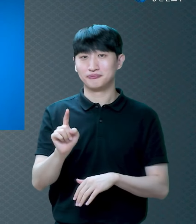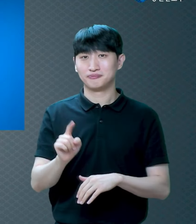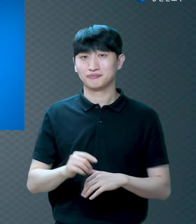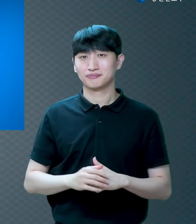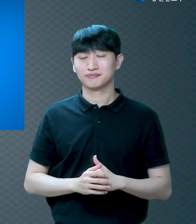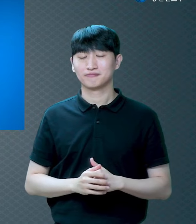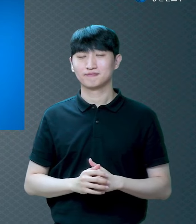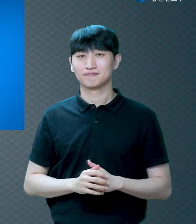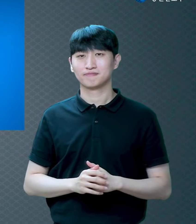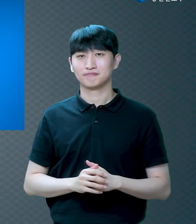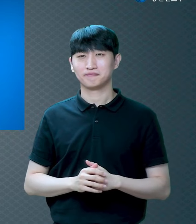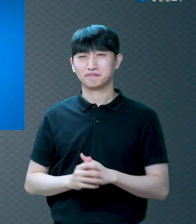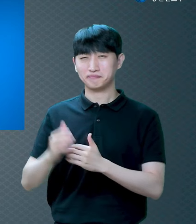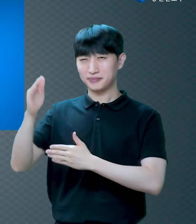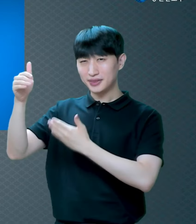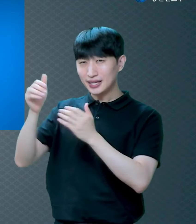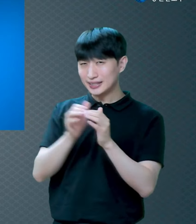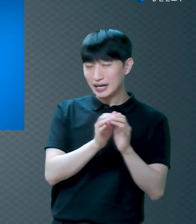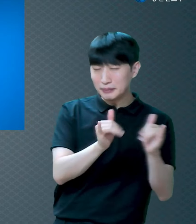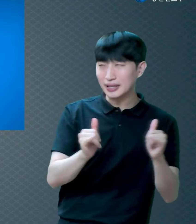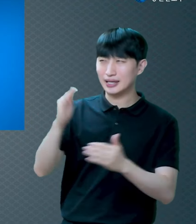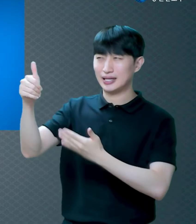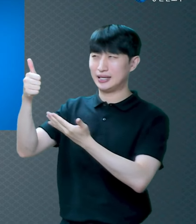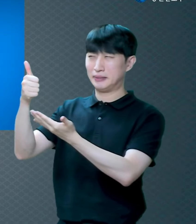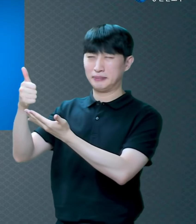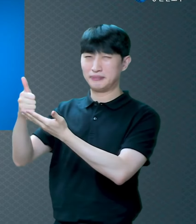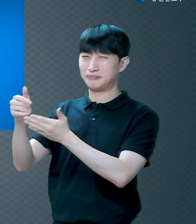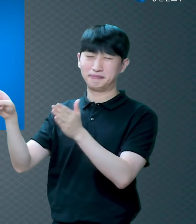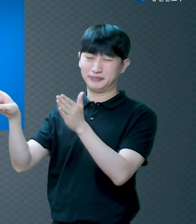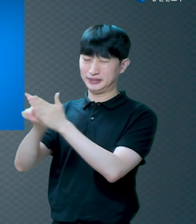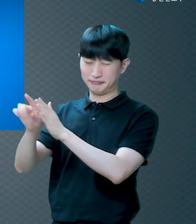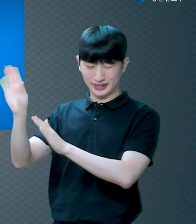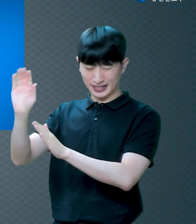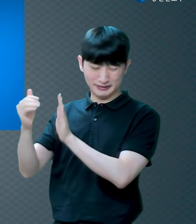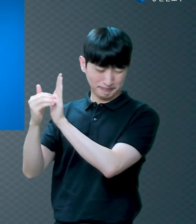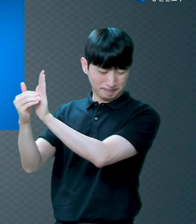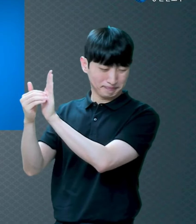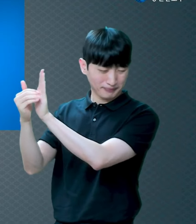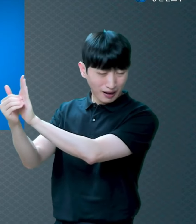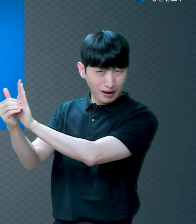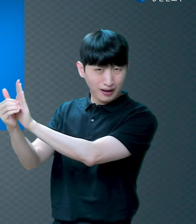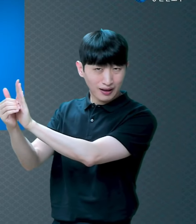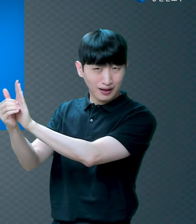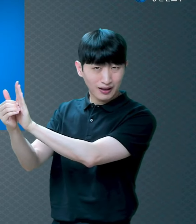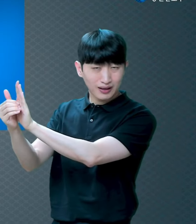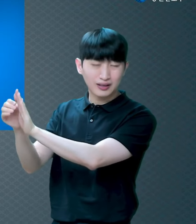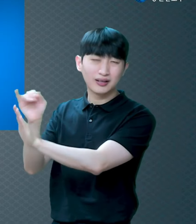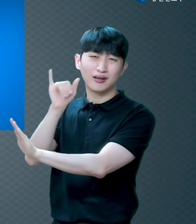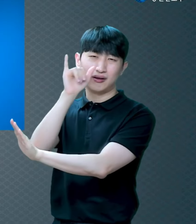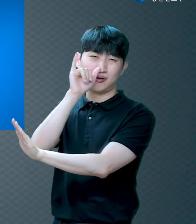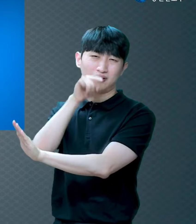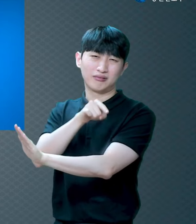하나님을 거부하고 안 받아들이죠 그럴수록 자기가 힘들고 어려워지는 거예요